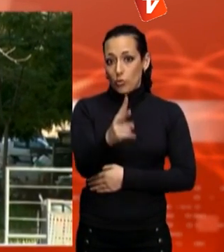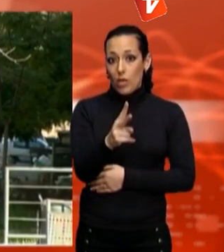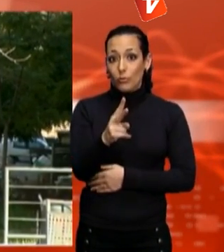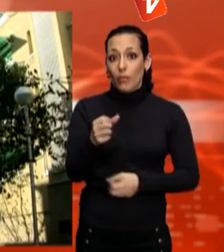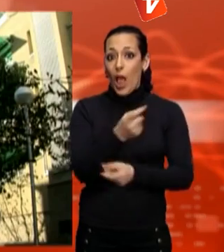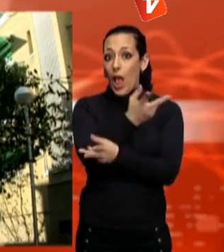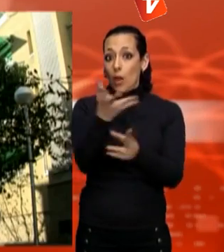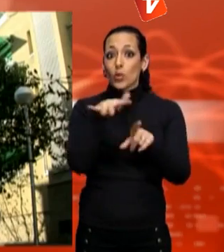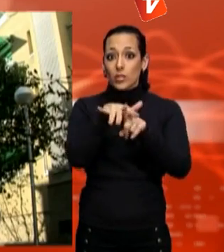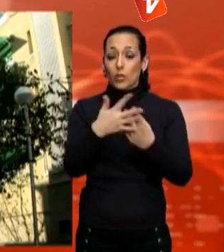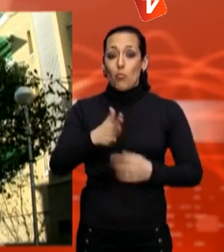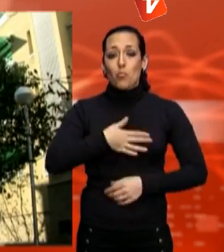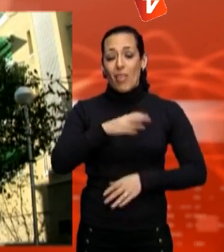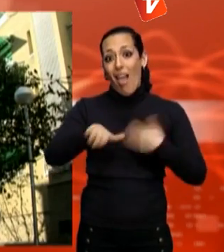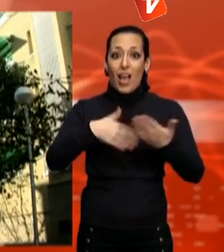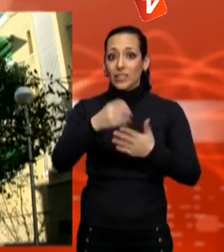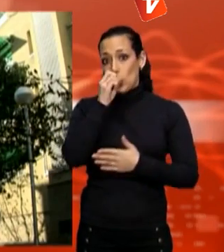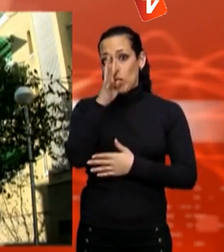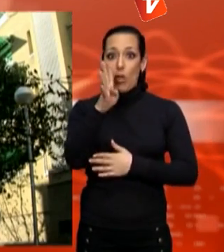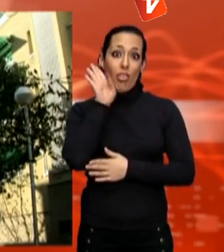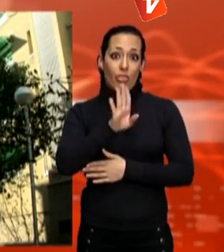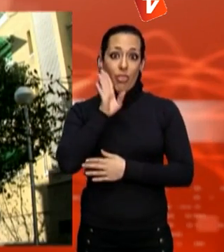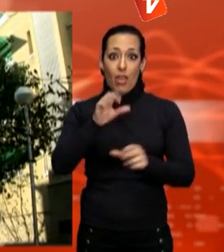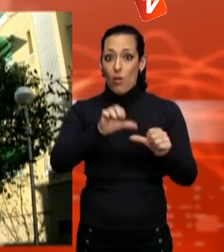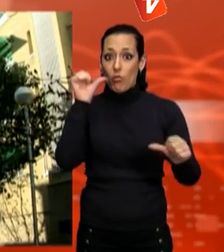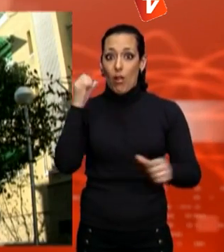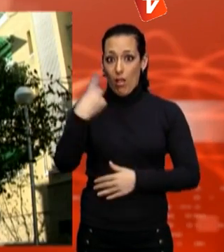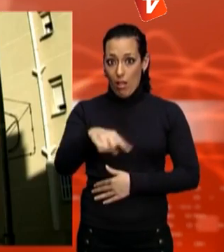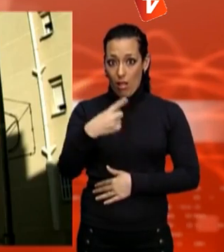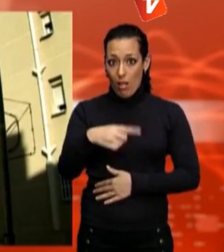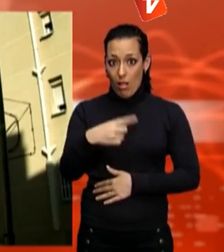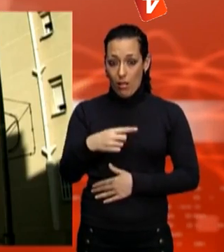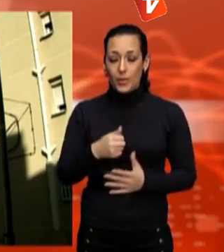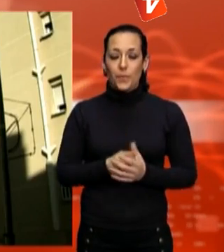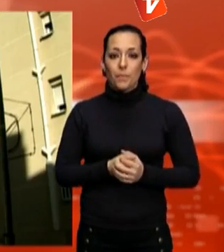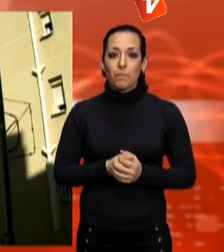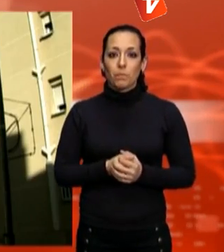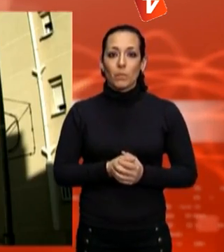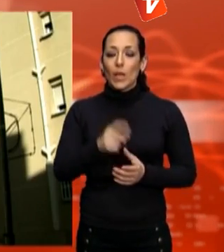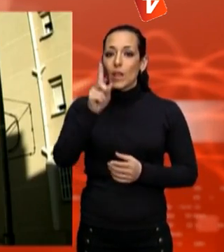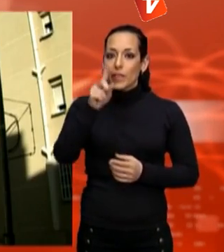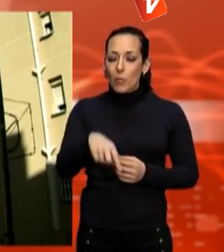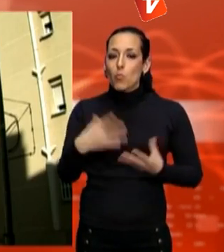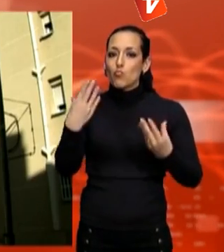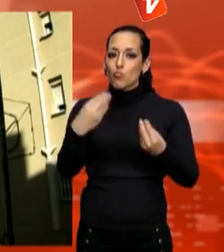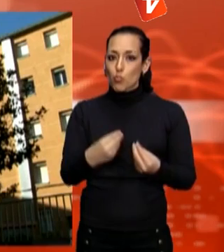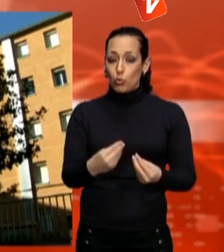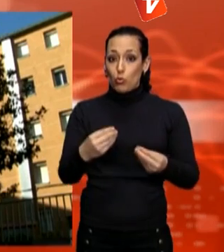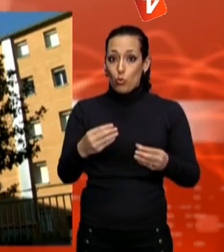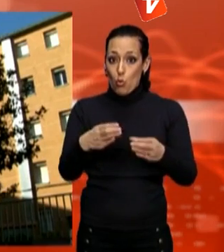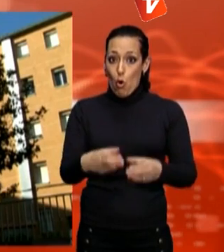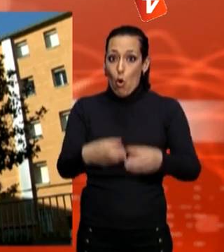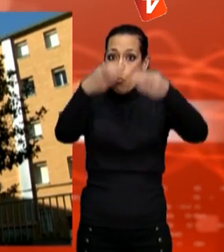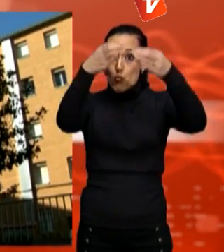bancs es facin càrrec de les despeses habituals i menys encara de les que són inesperades. Moltes escales ja no tenen